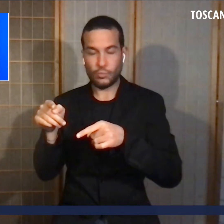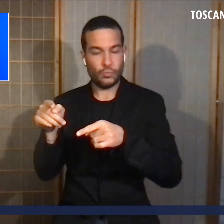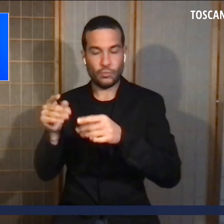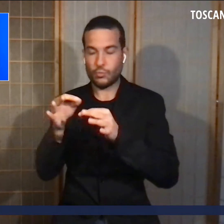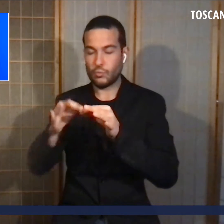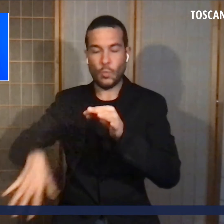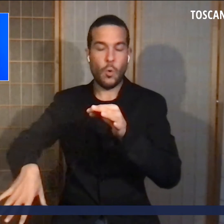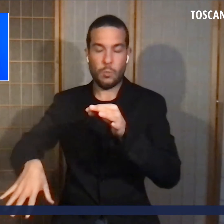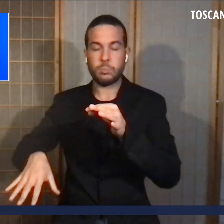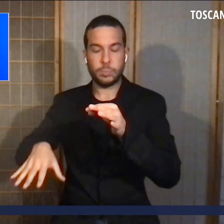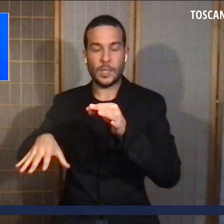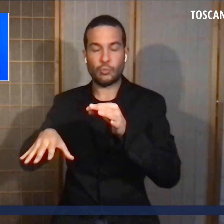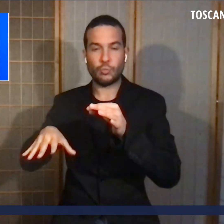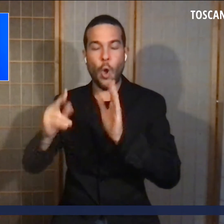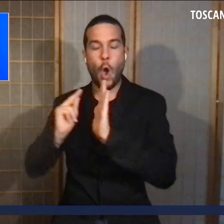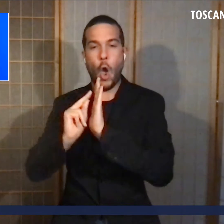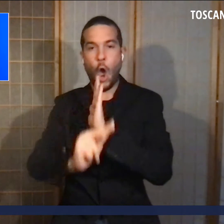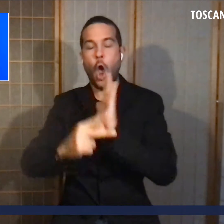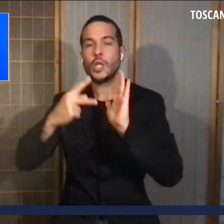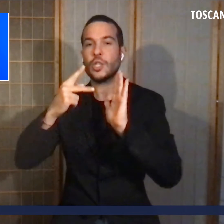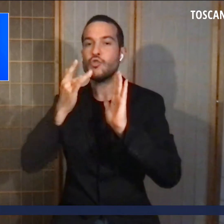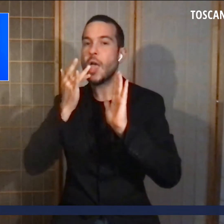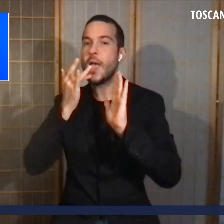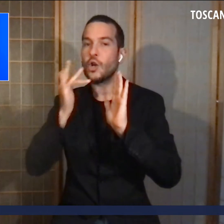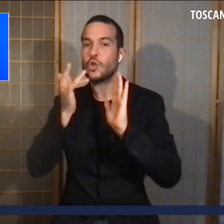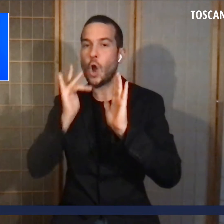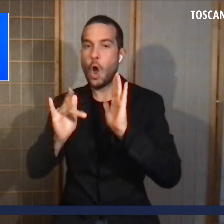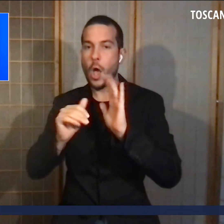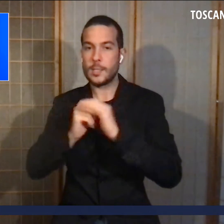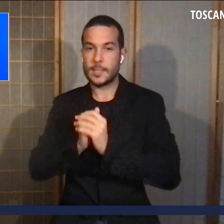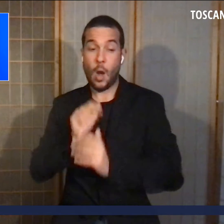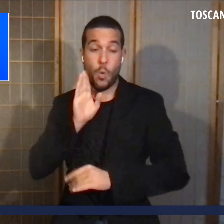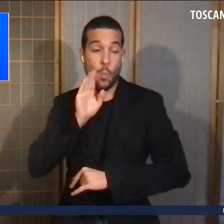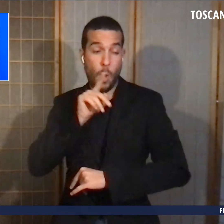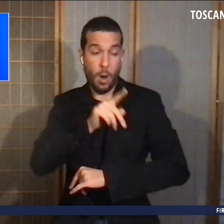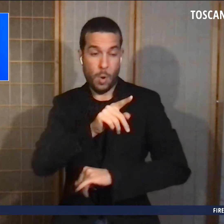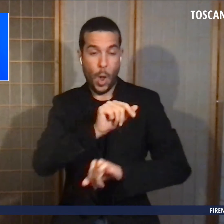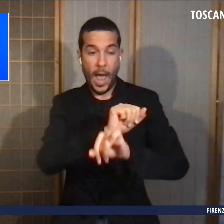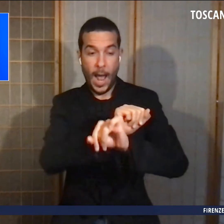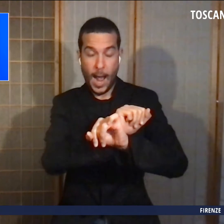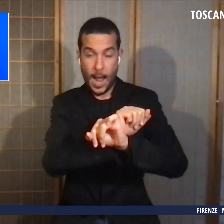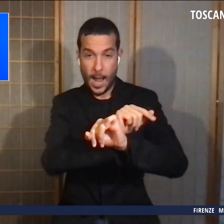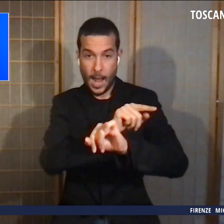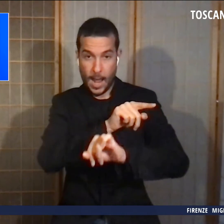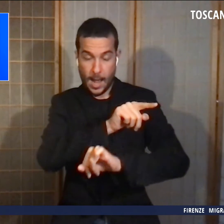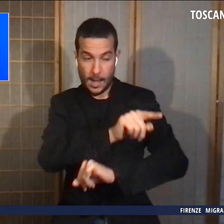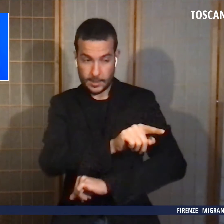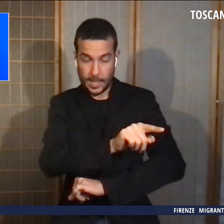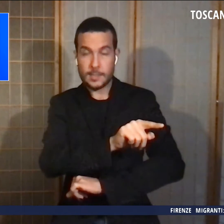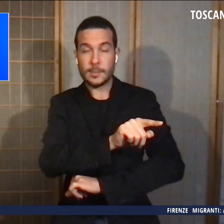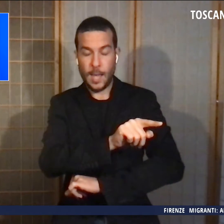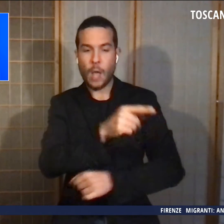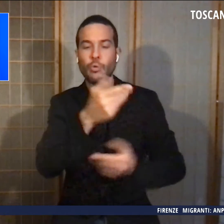del Codice Rosa. Il 49enne è arrestato in flagranza di reato dopo l'udienza di convalida e ai